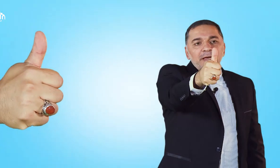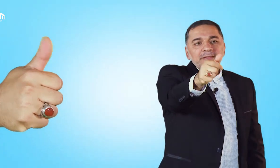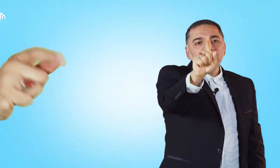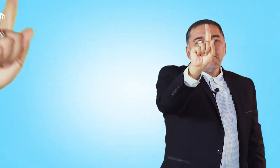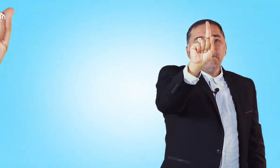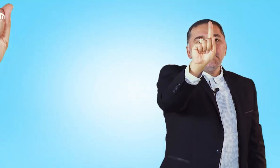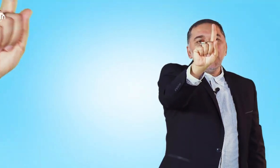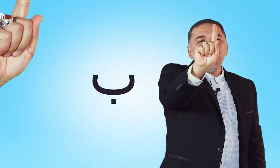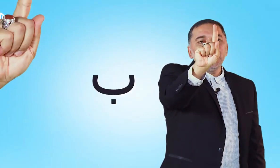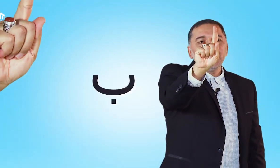واحدة